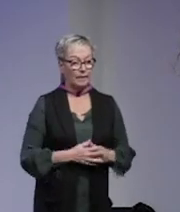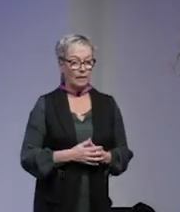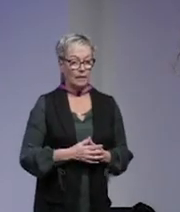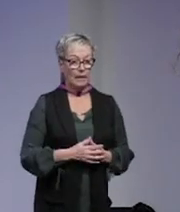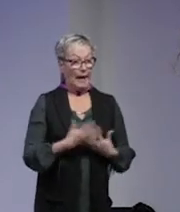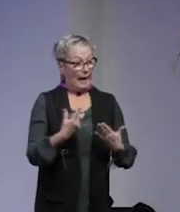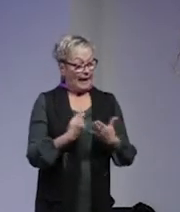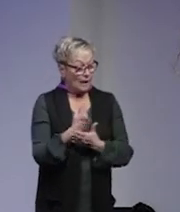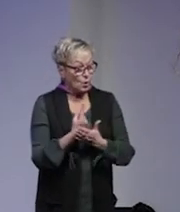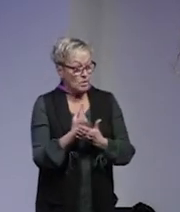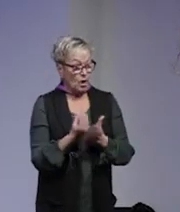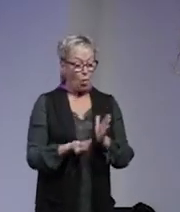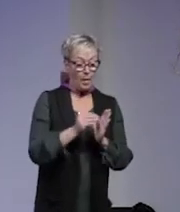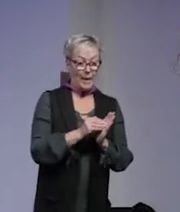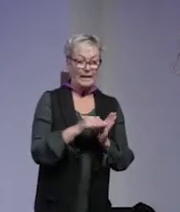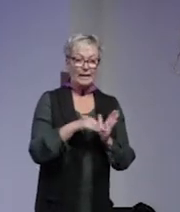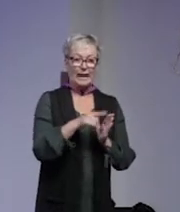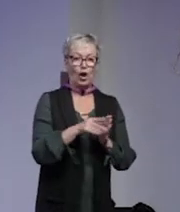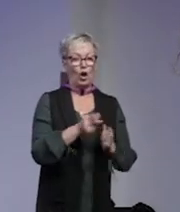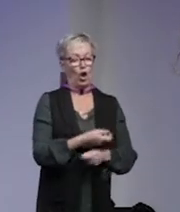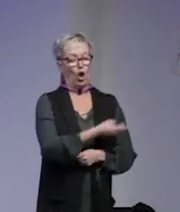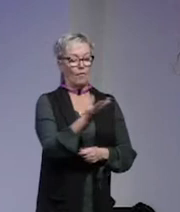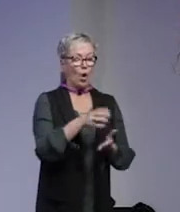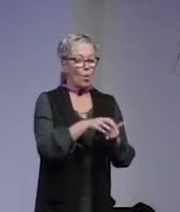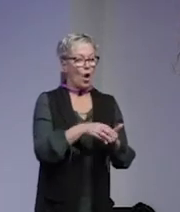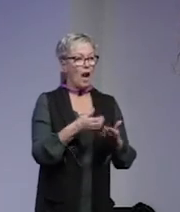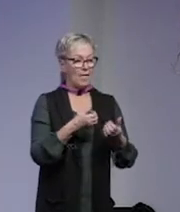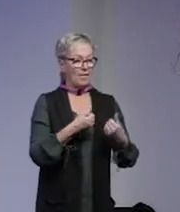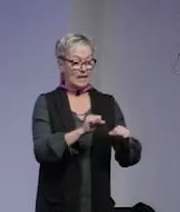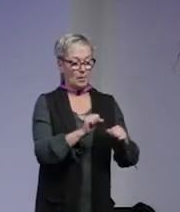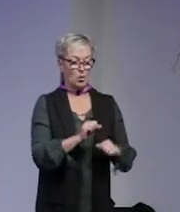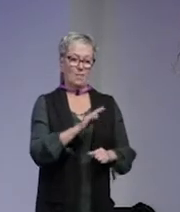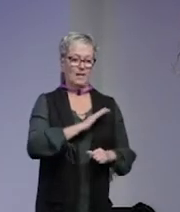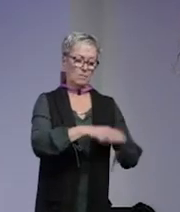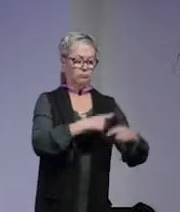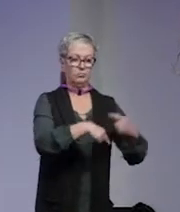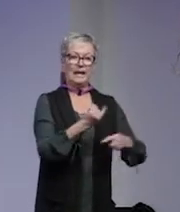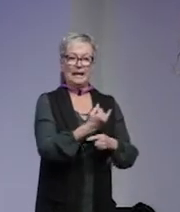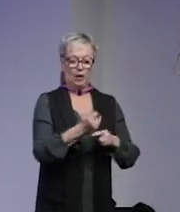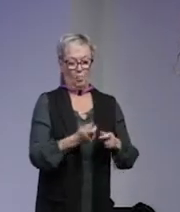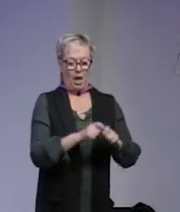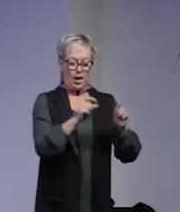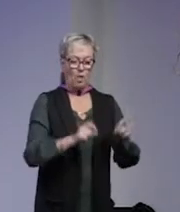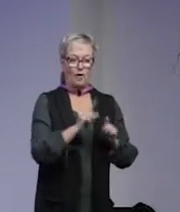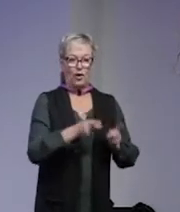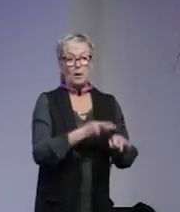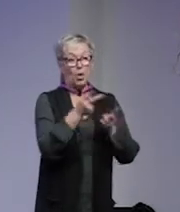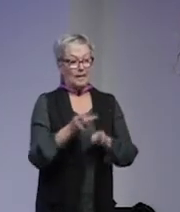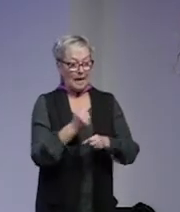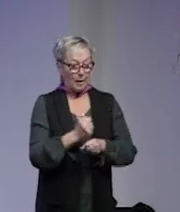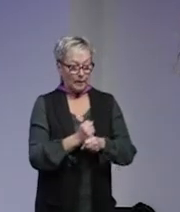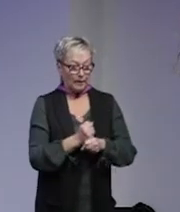resurs, ett komplement till den övriga kommunala verksamheten som pågår inom ramen för demokratiarbete?